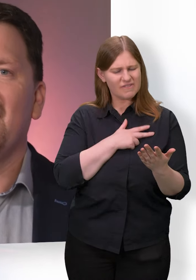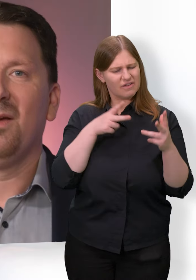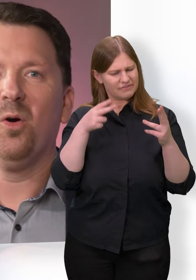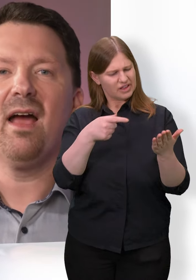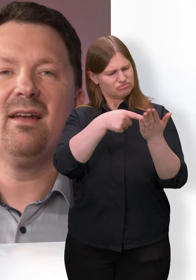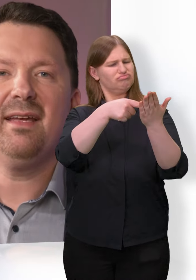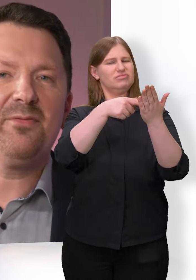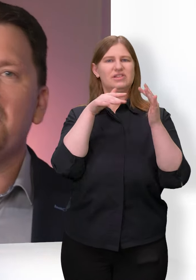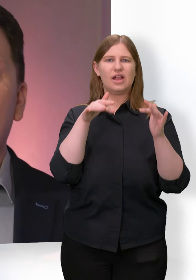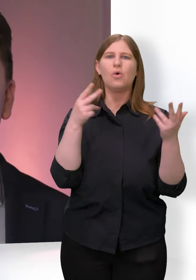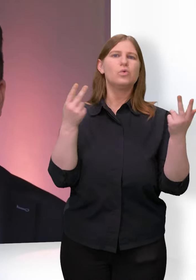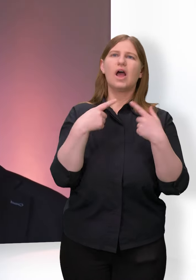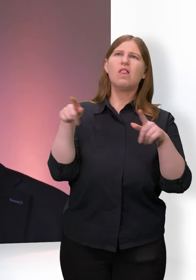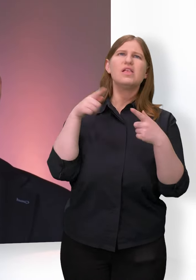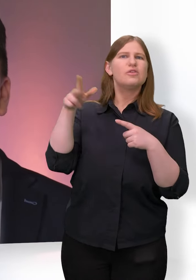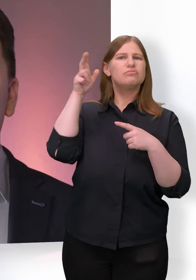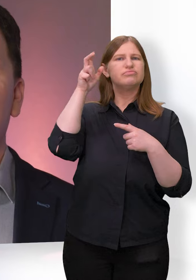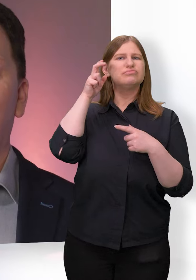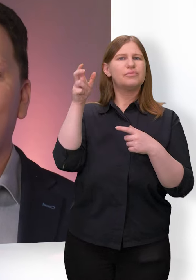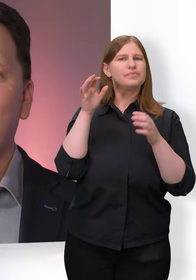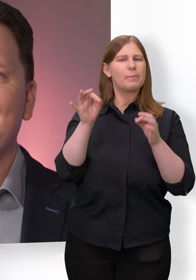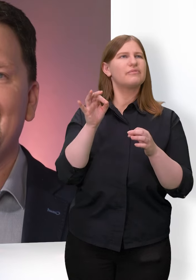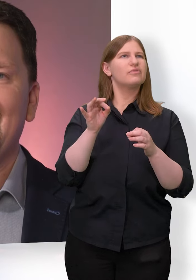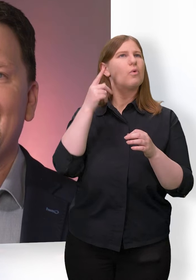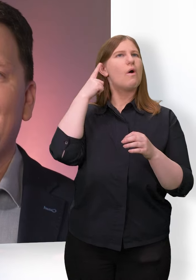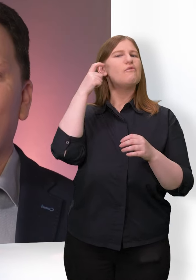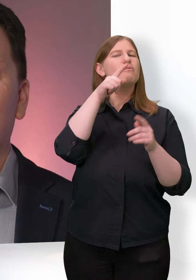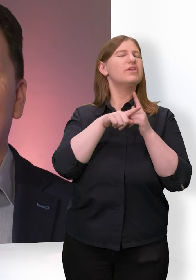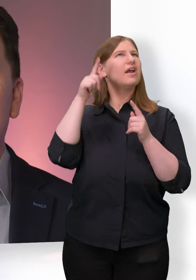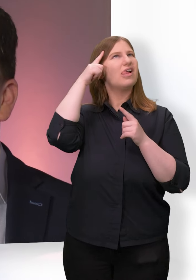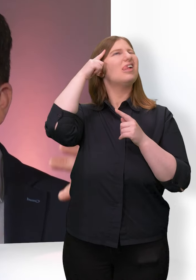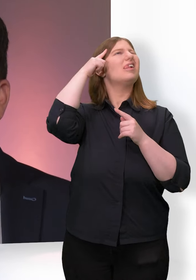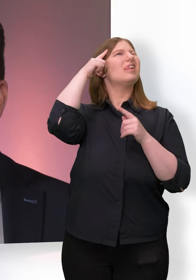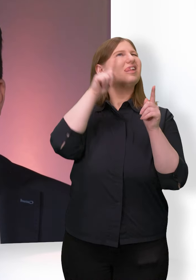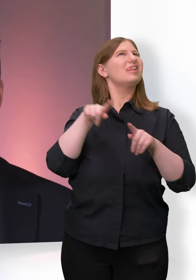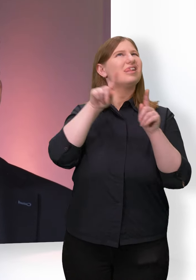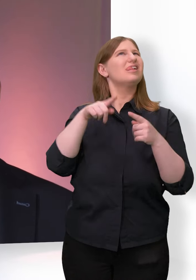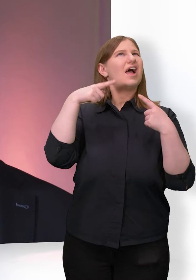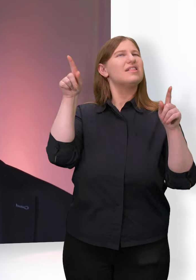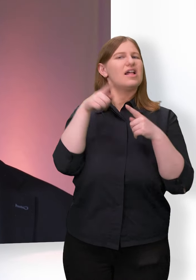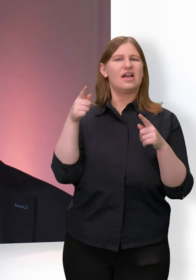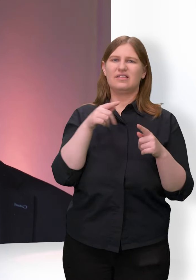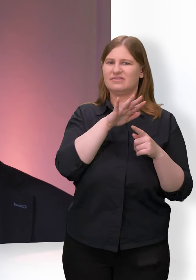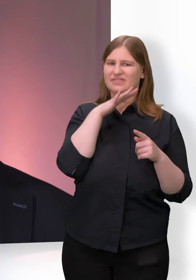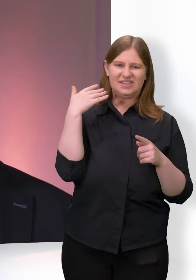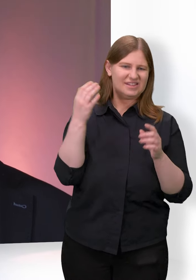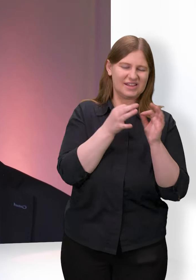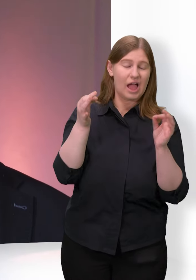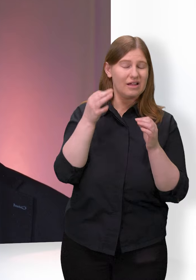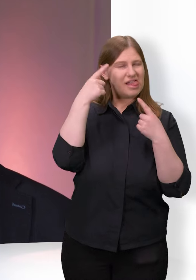Oder ein Lied wird mir unverhofft zum Ohrwurm und das über Tage hinweg. Und ich merke, Mensch,